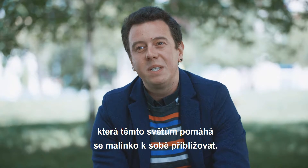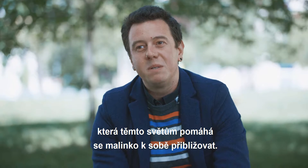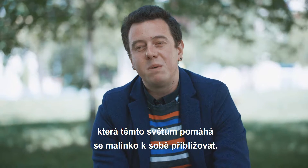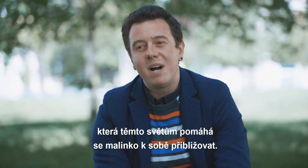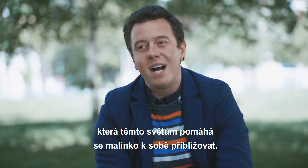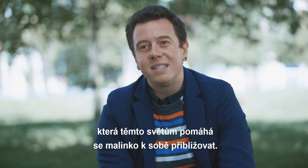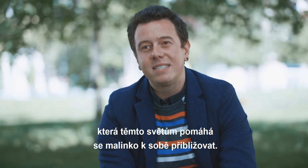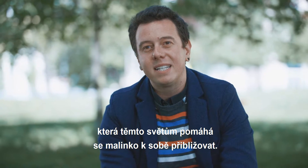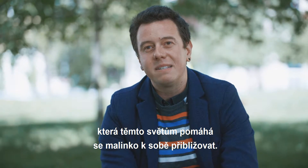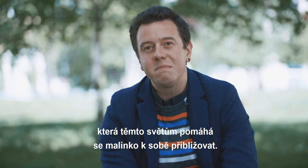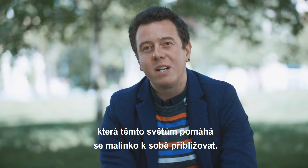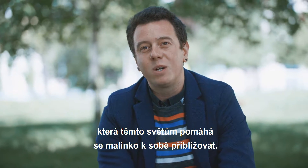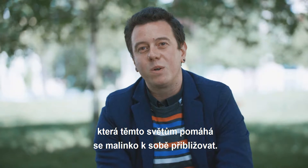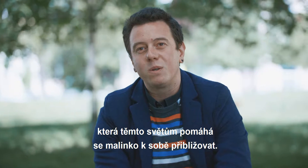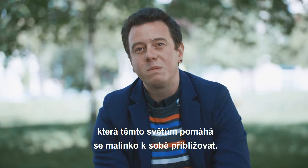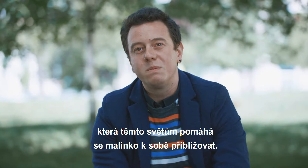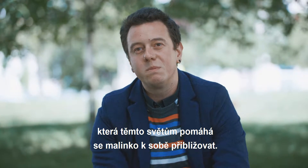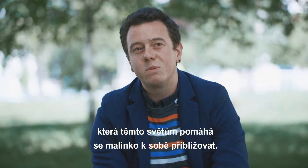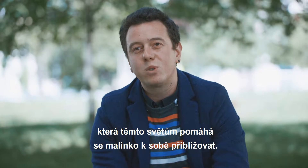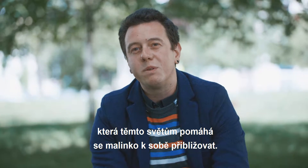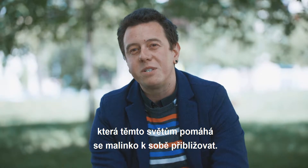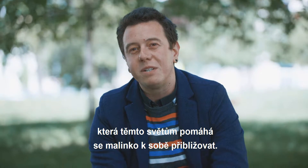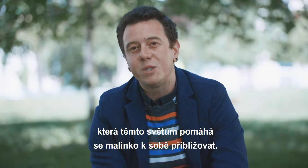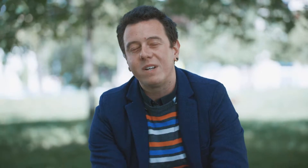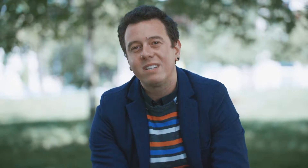pomáhá se malinko k sobě přibližovat.